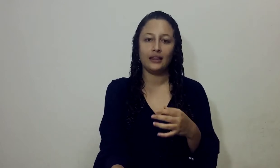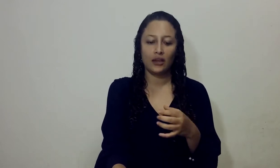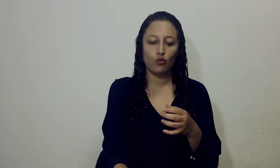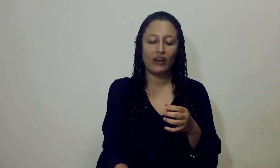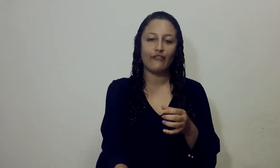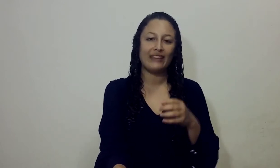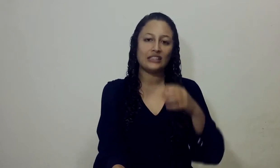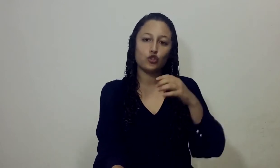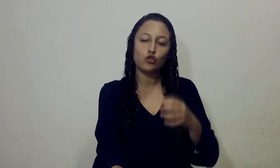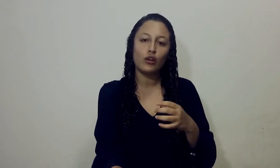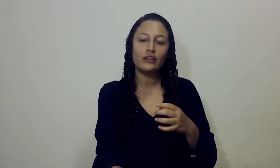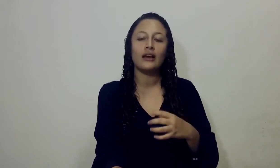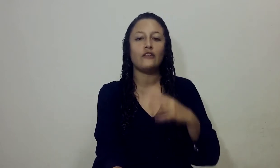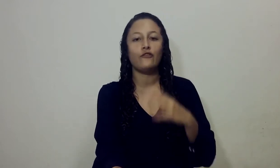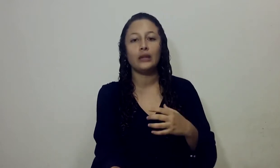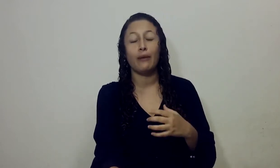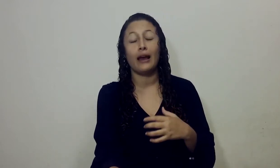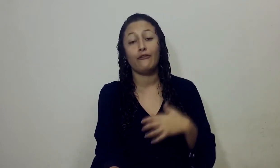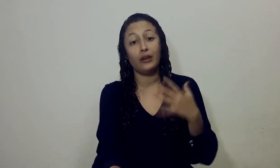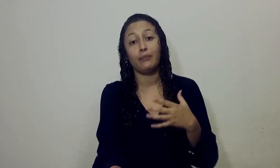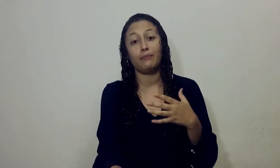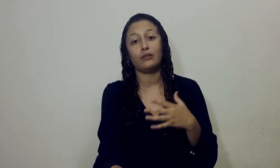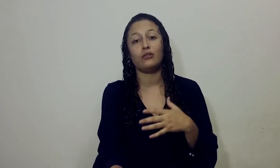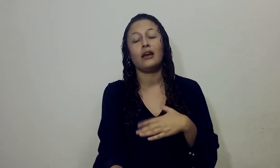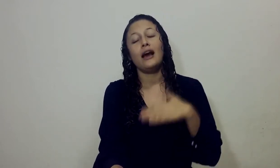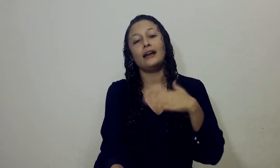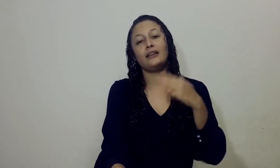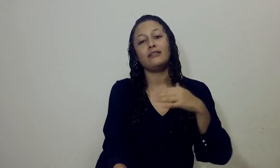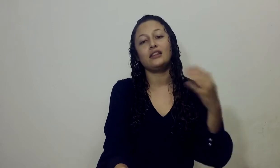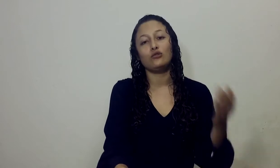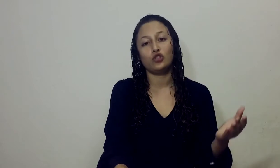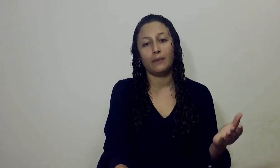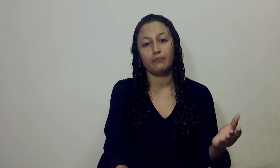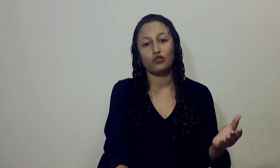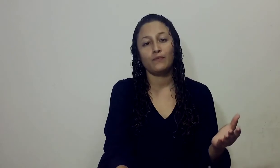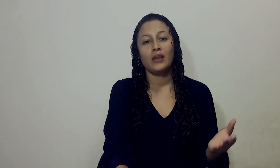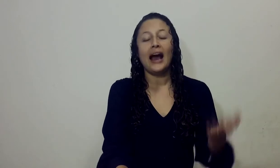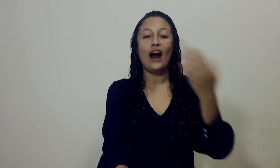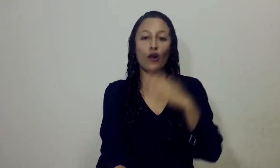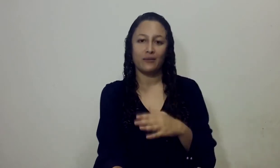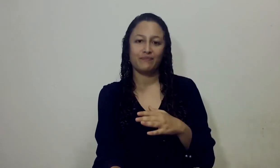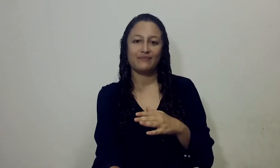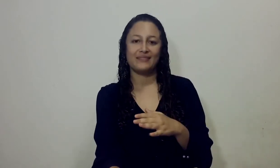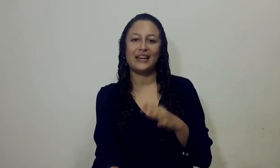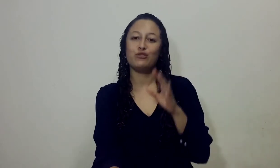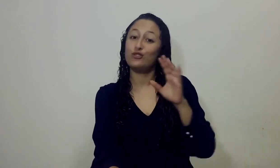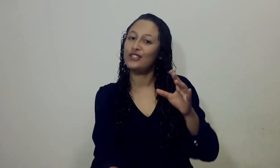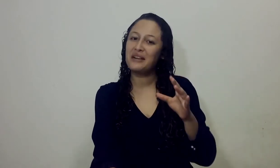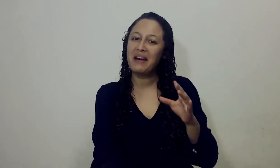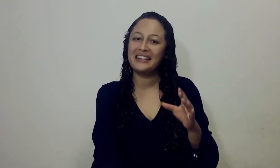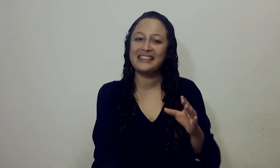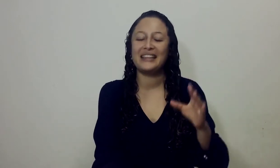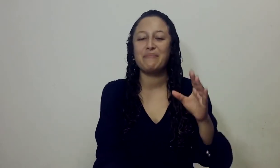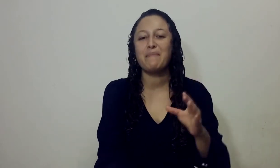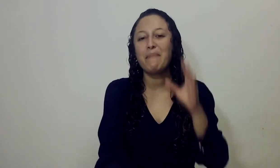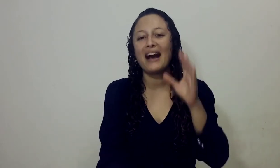tener una fe sólida y firme a través de los tiempos Ahora, tenemos dos